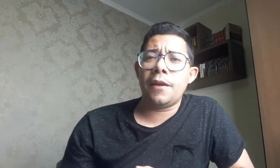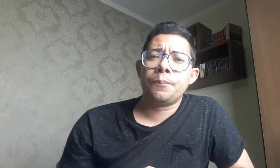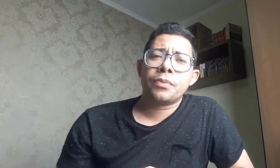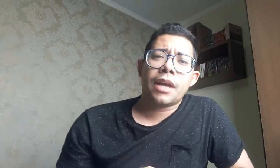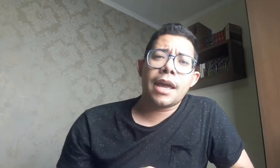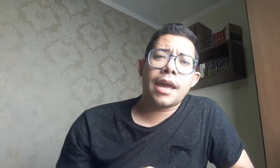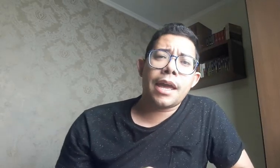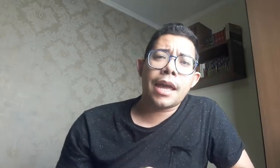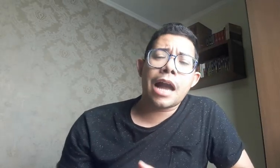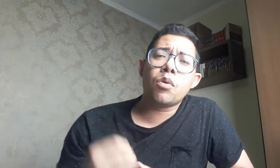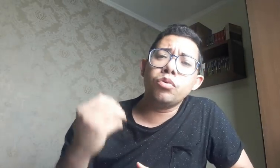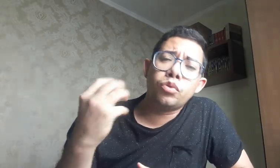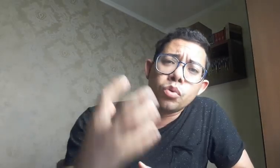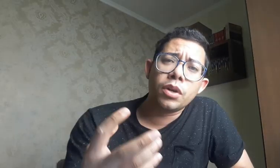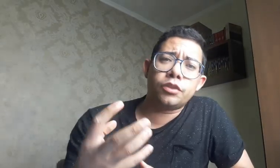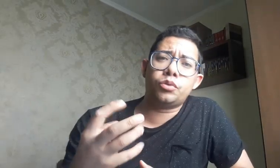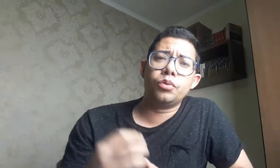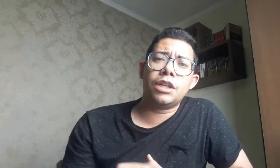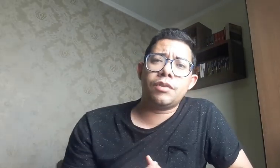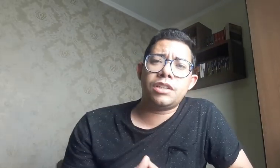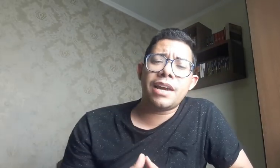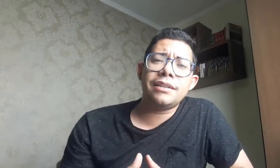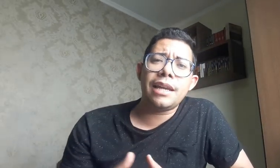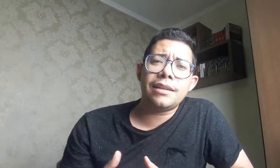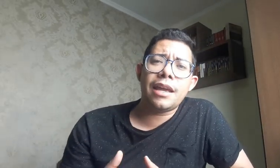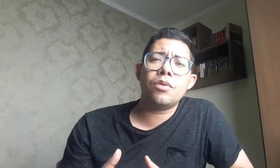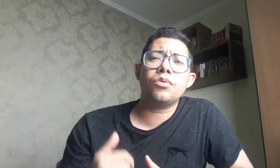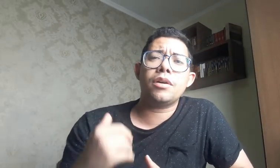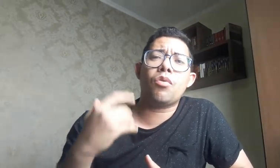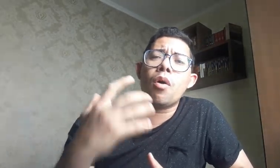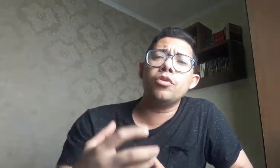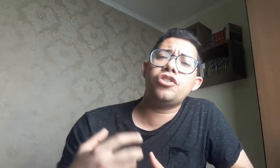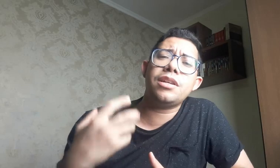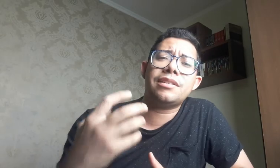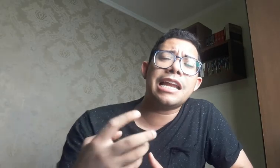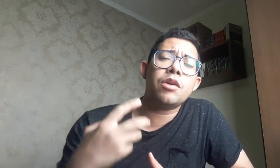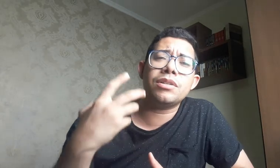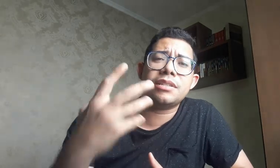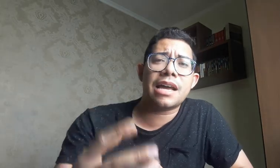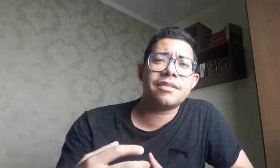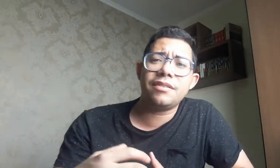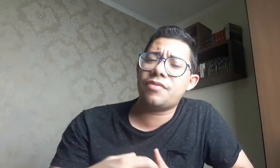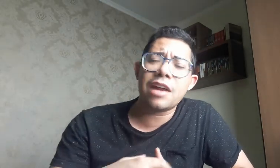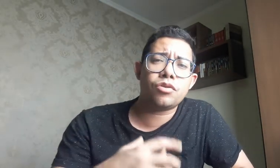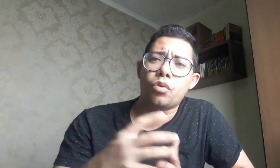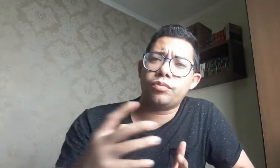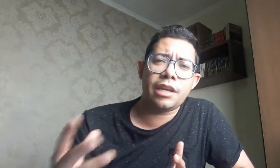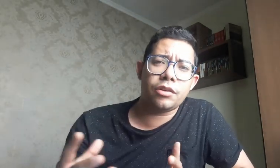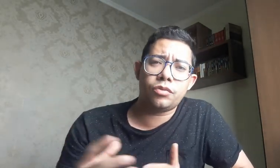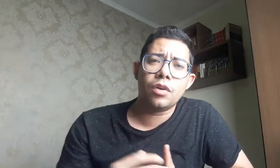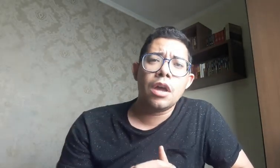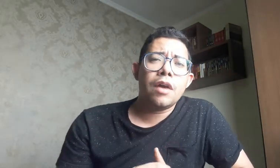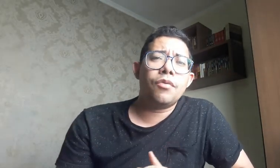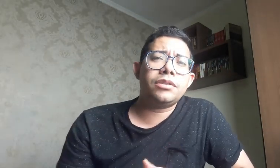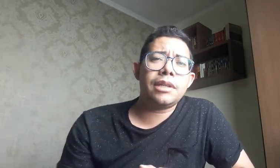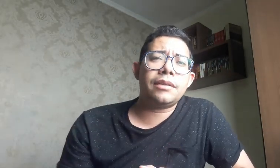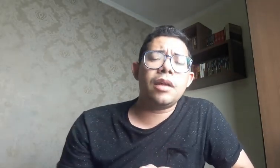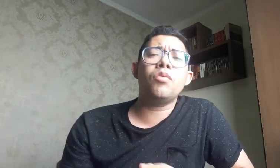a cultura surda, você vai entender como utilizar a língua de sinais em vários contextos. Você, tendo